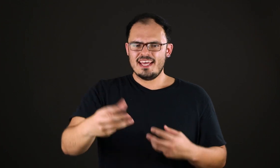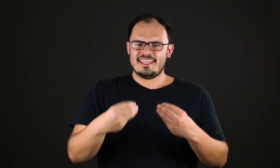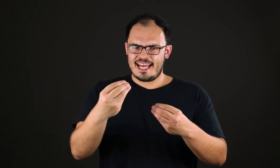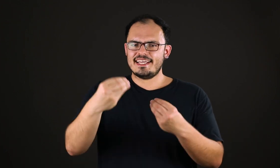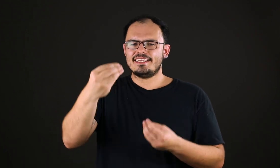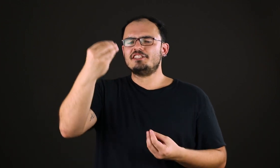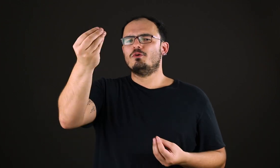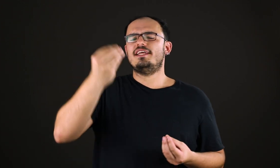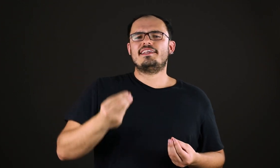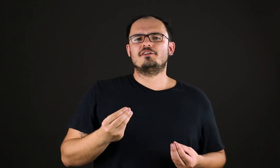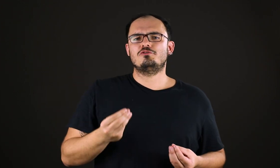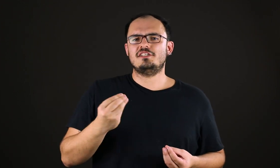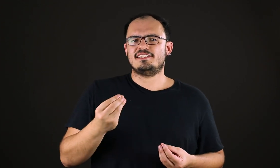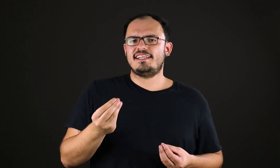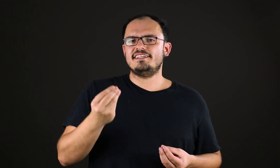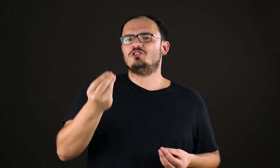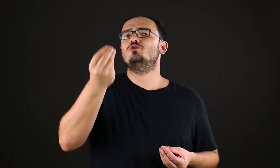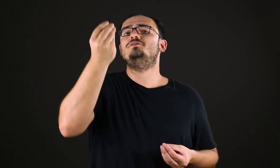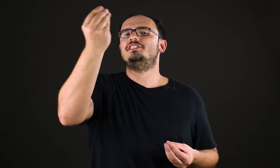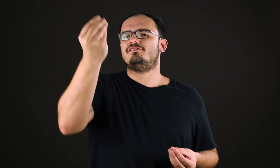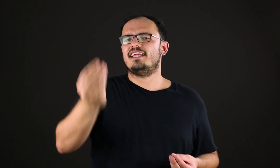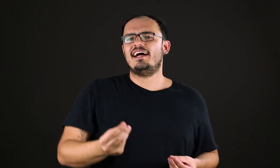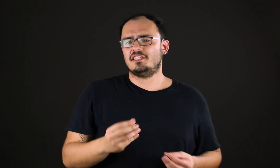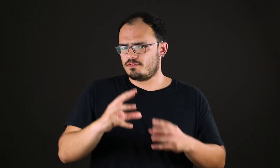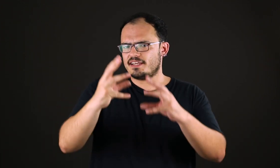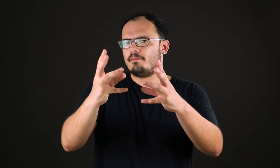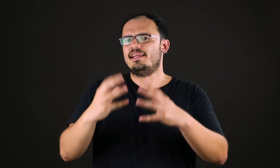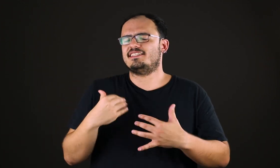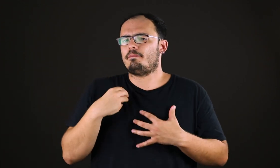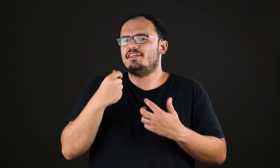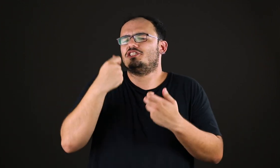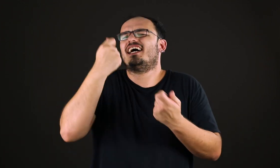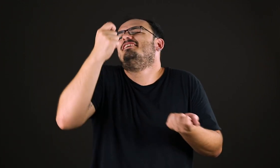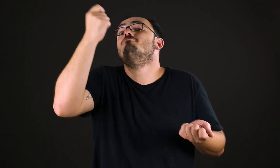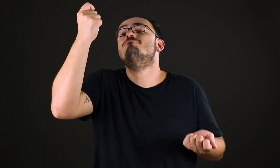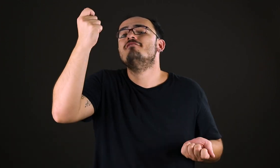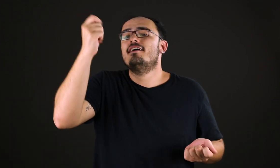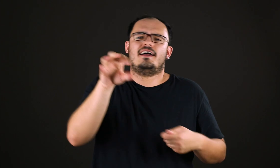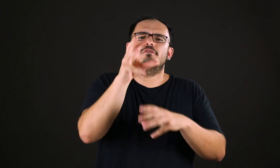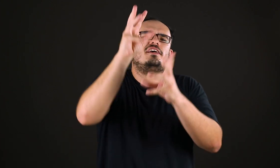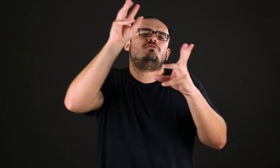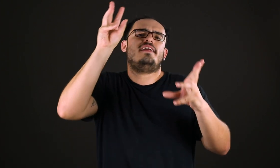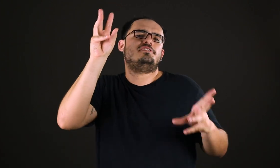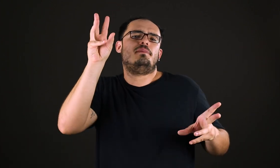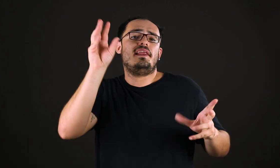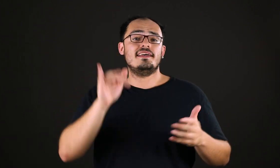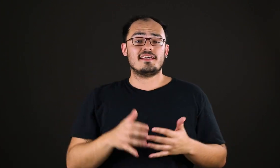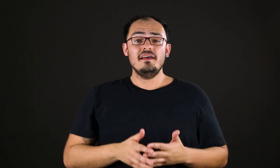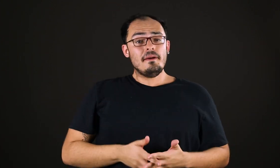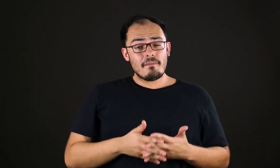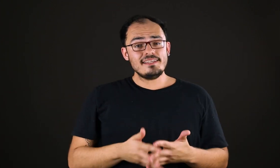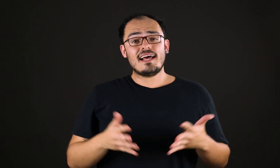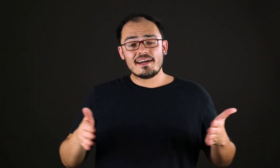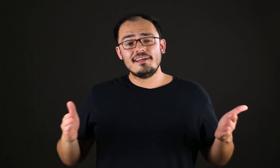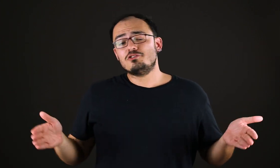e é na Idade Moderna que surge essa ideia de subjetividade. A fala que a beleza depende de cada um, cada um tem sua ideia de beleza, mas há grandes